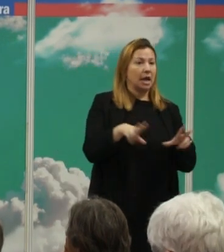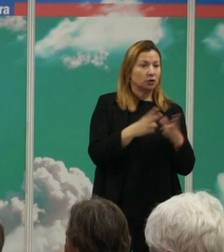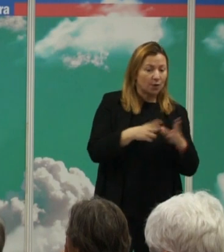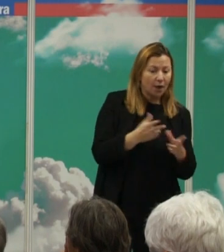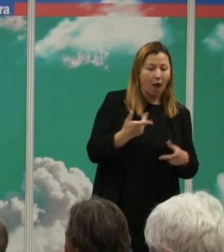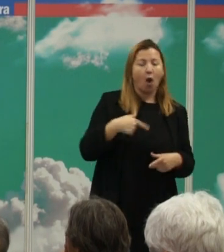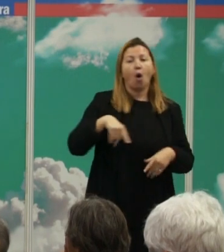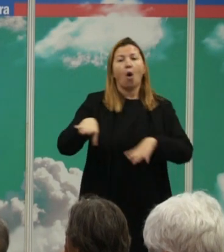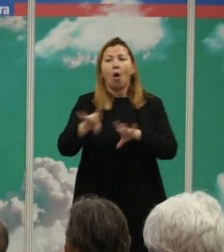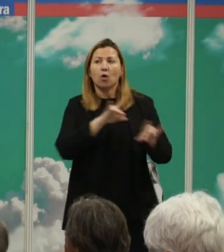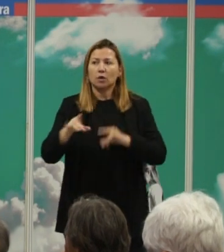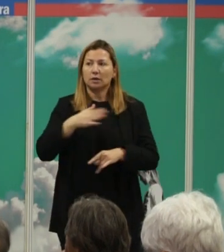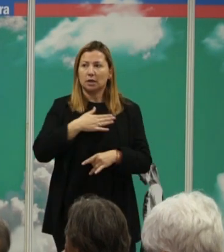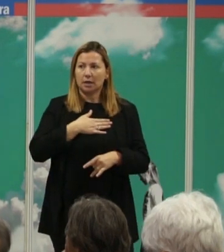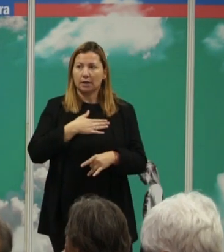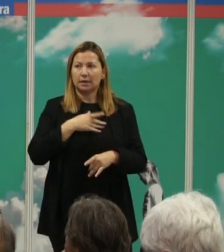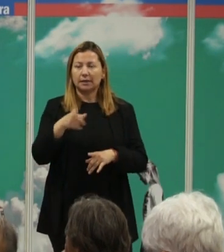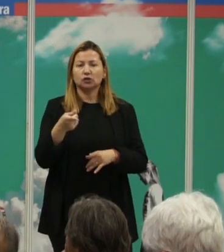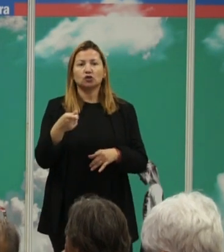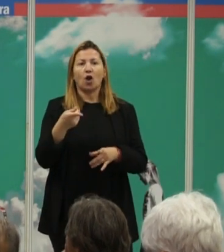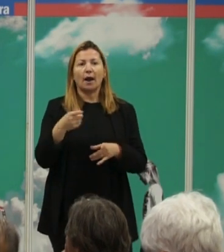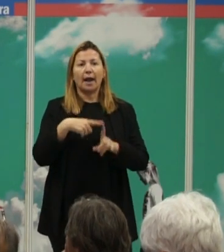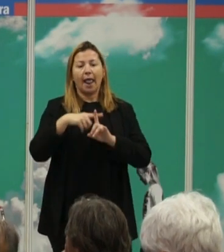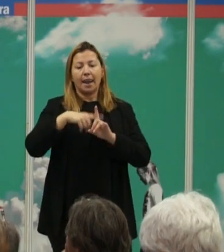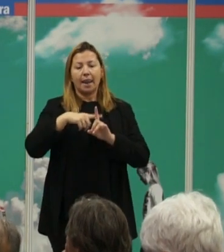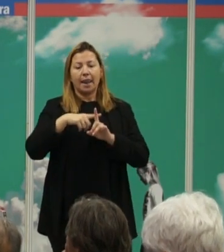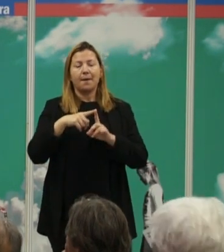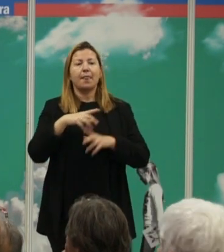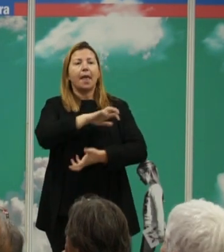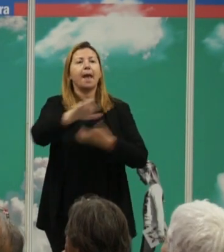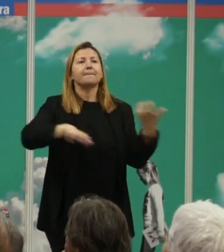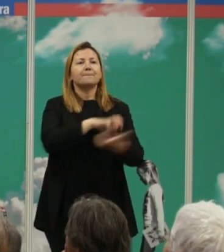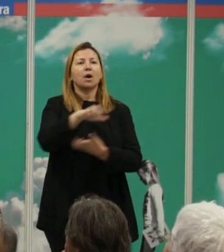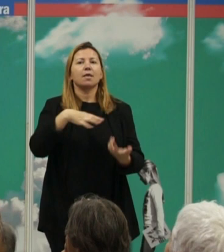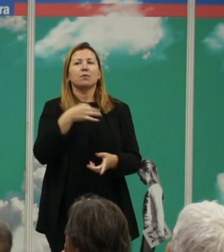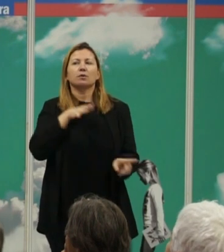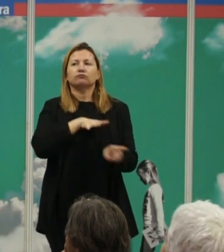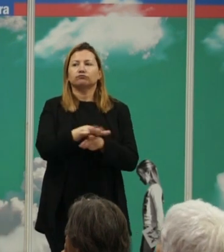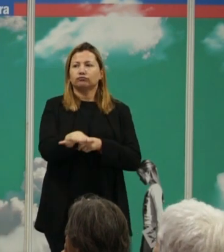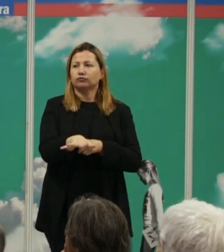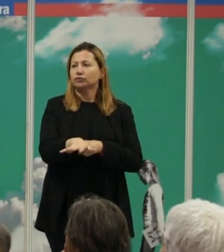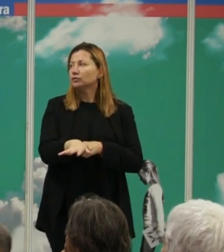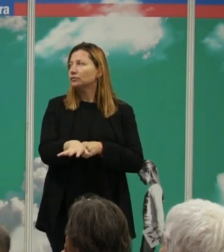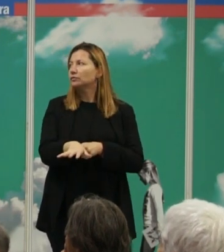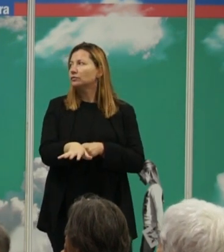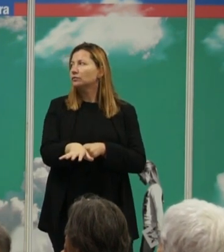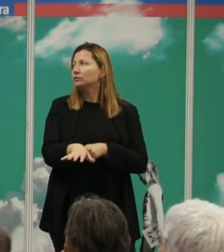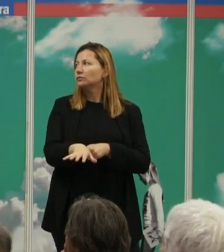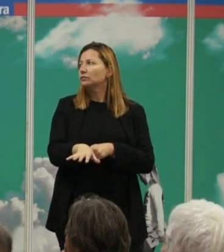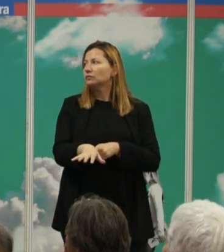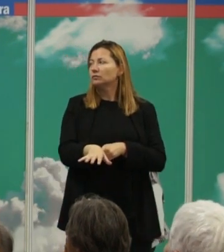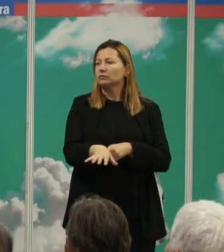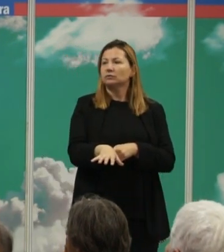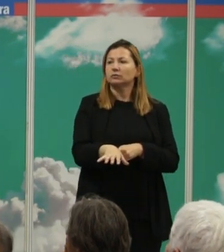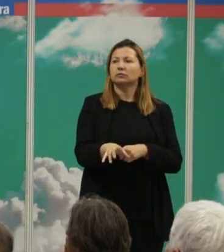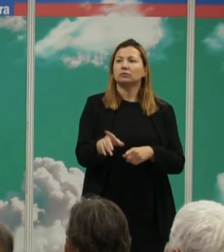territorialidad que influyen en el nivel de violencia letal porque modifican esto de aquí y lo que es más importante que filogenéticamente heredado no